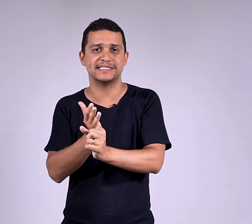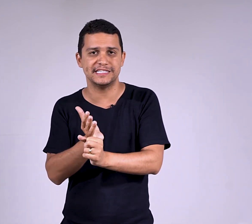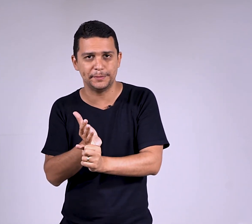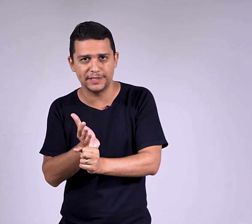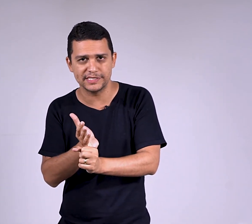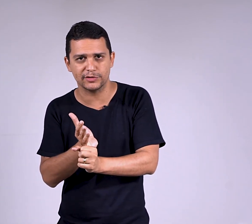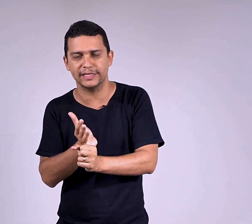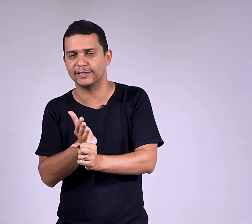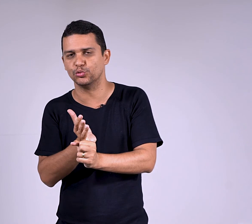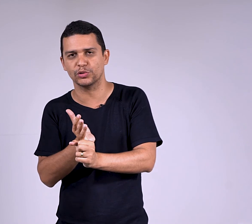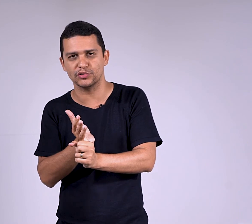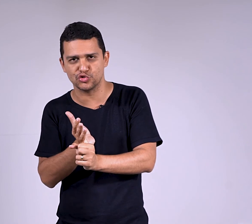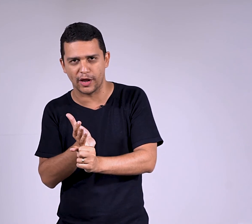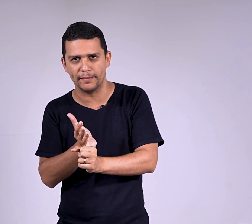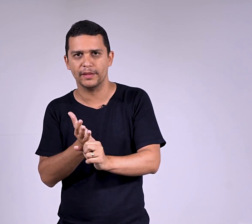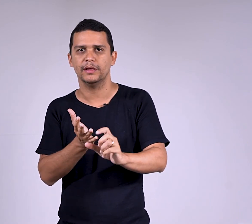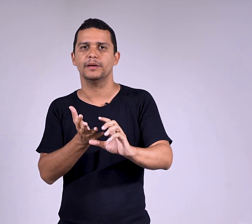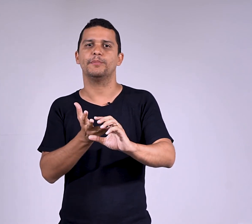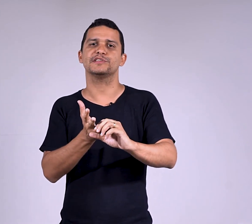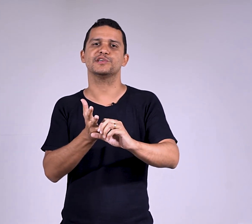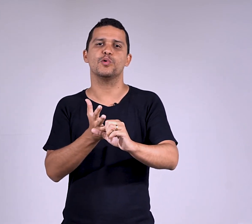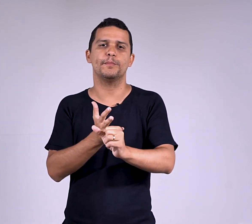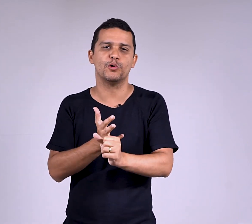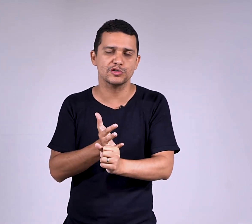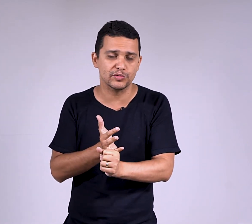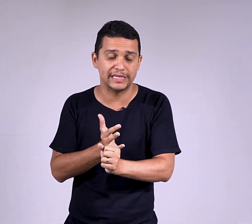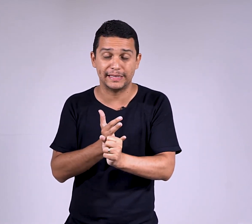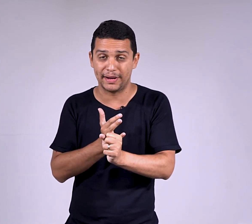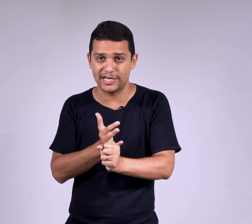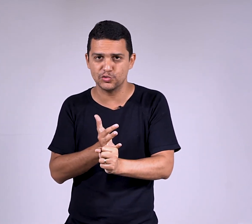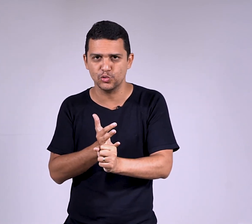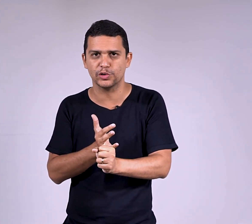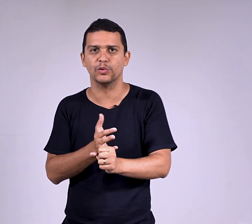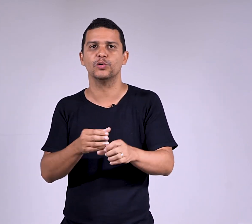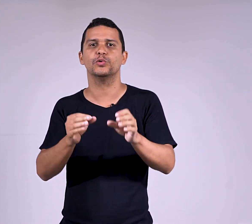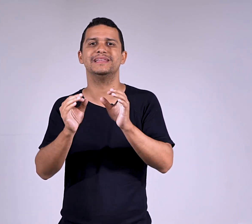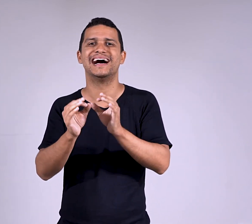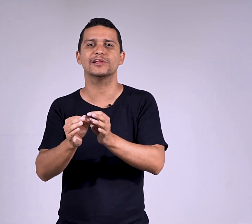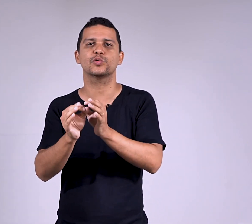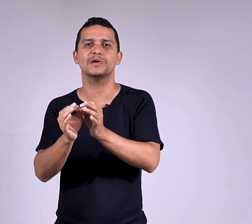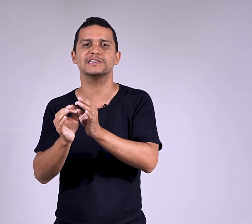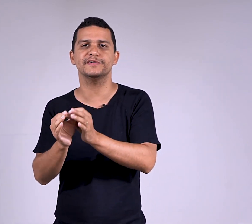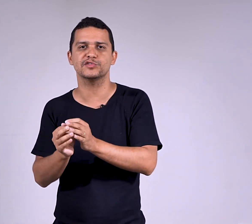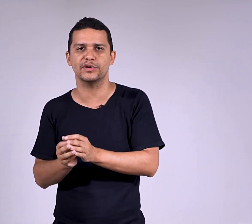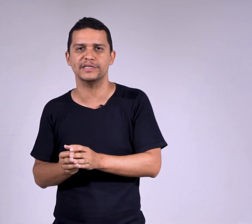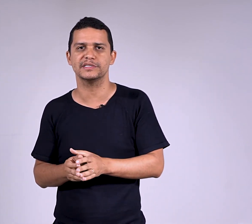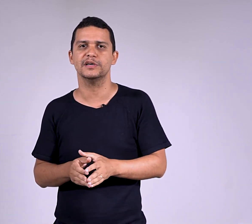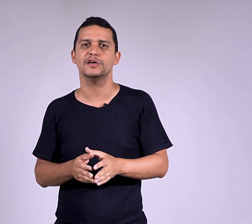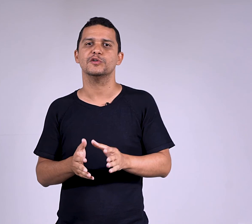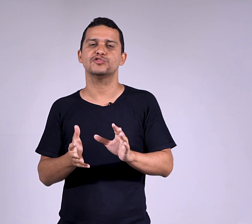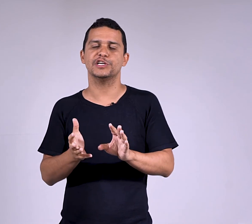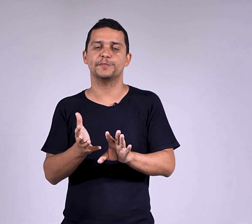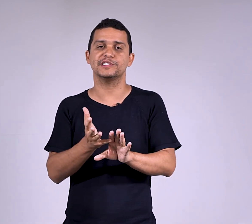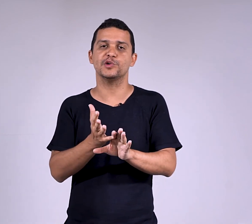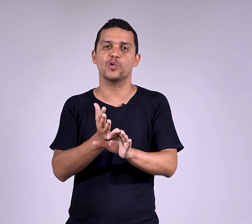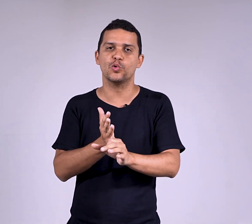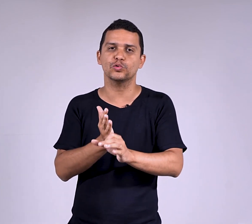simples, quando ele tem um núcleo só. Pode ser composto, quando ele tem mais de um núcleo. Cuidado com as inversões. O sujeito pode ser oculto,